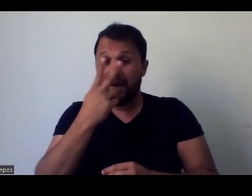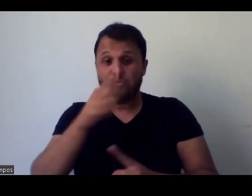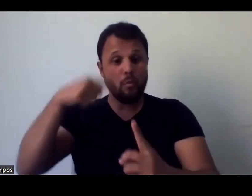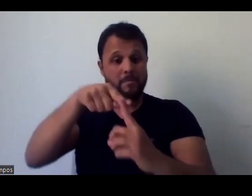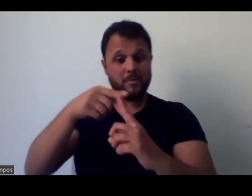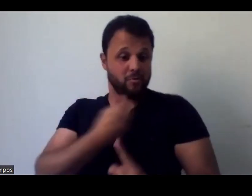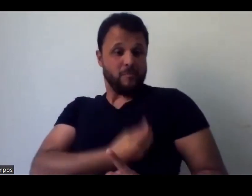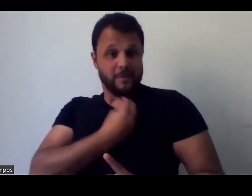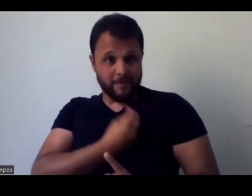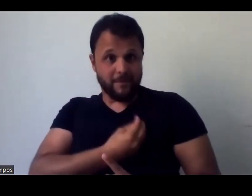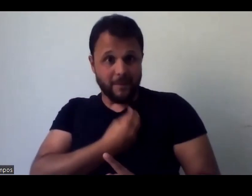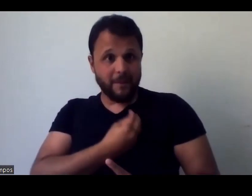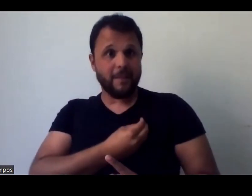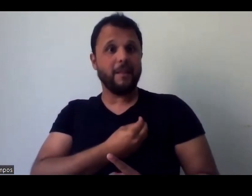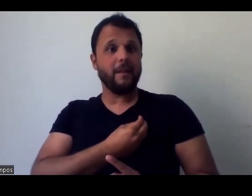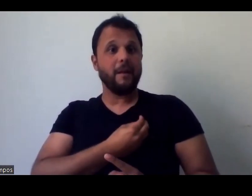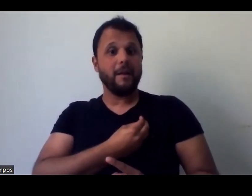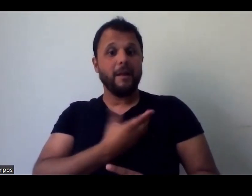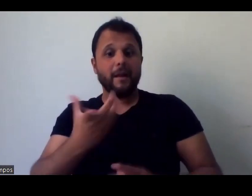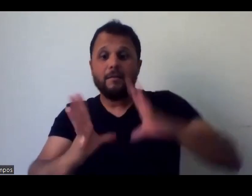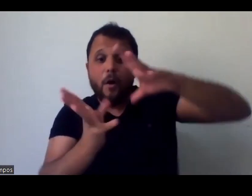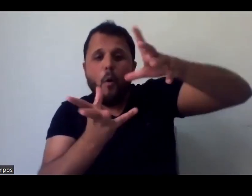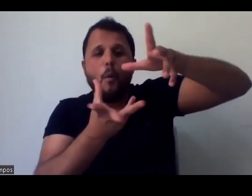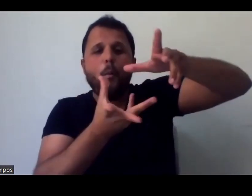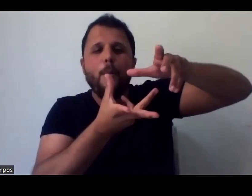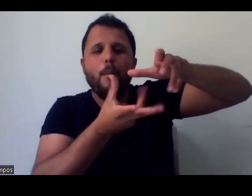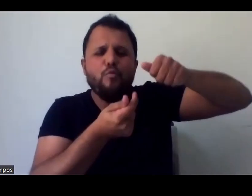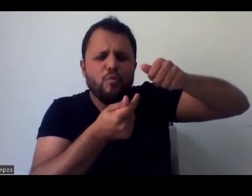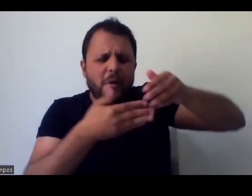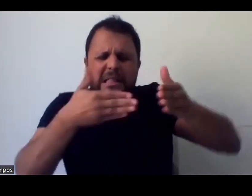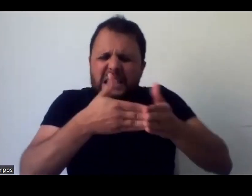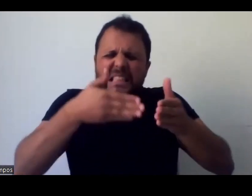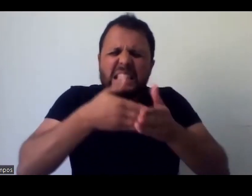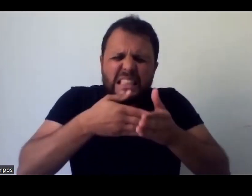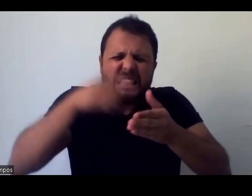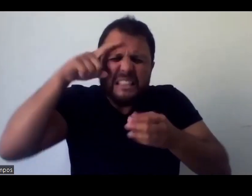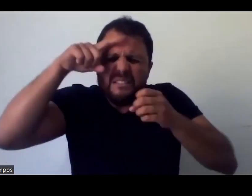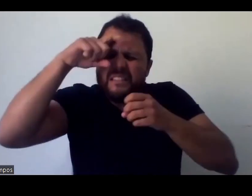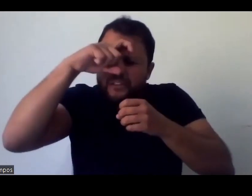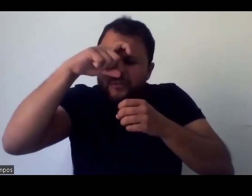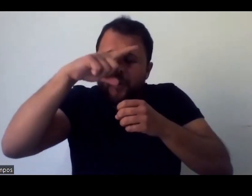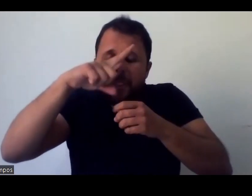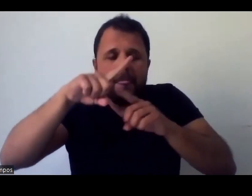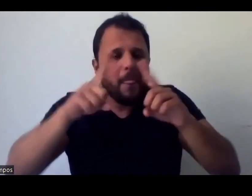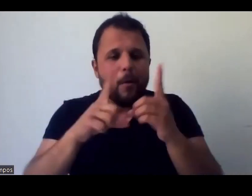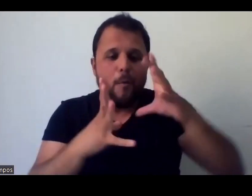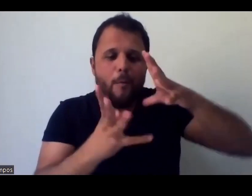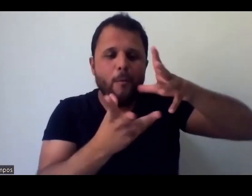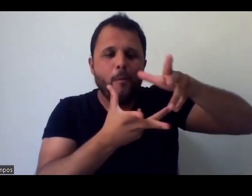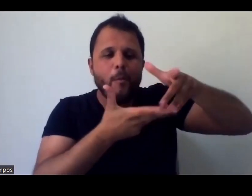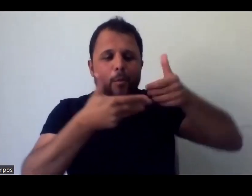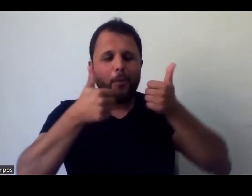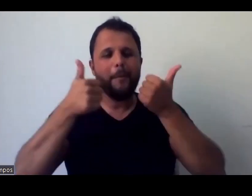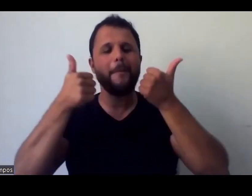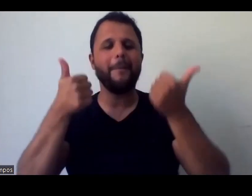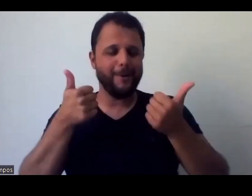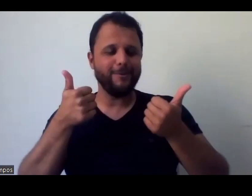missão, que é deixar o mundo menos impenetrável, né, eu acho que esse é o grande caminho para a